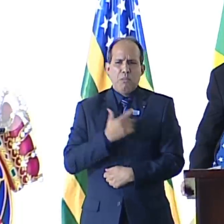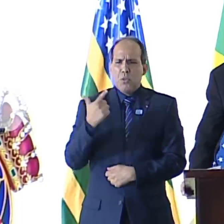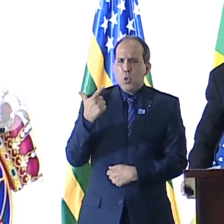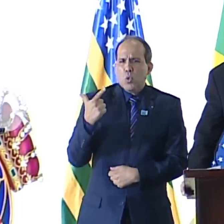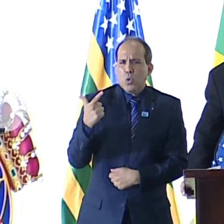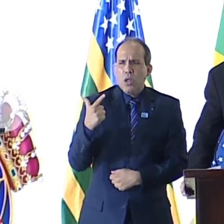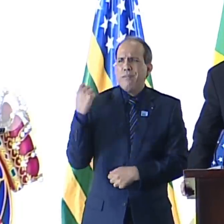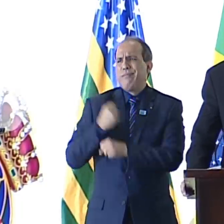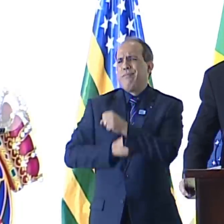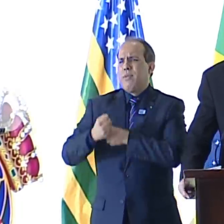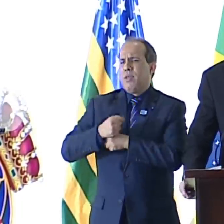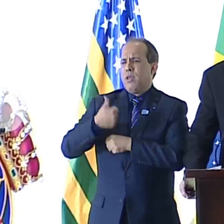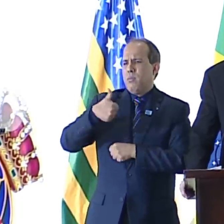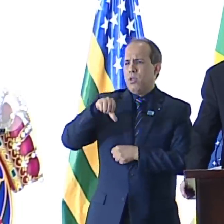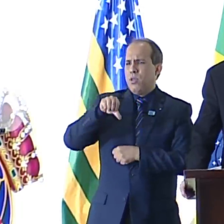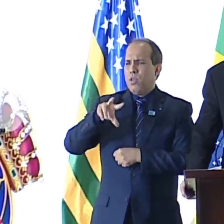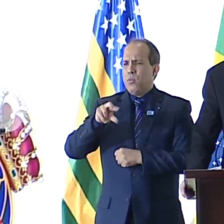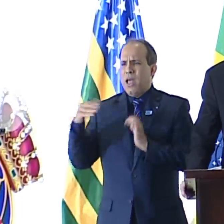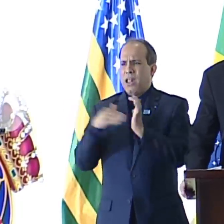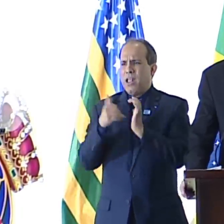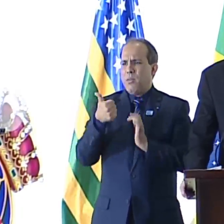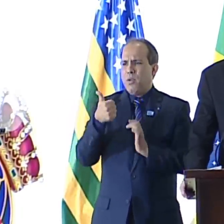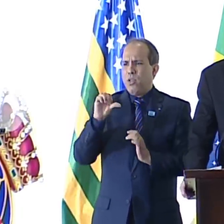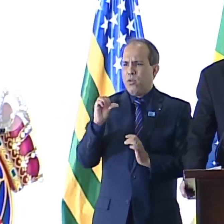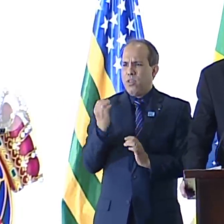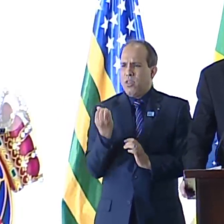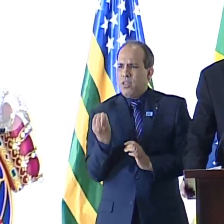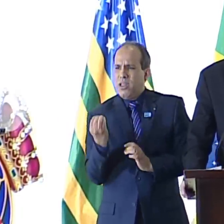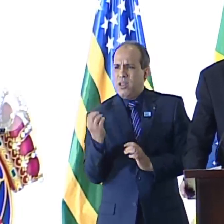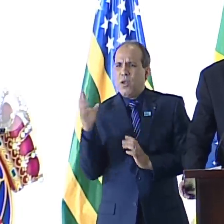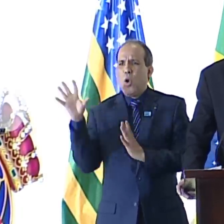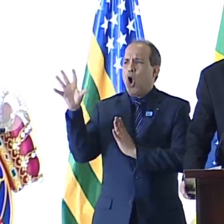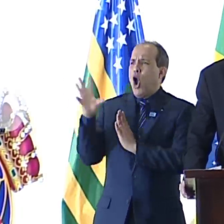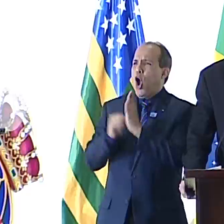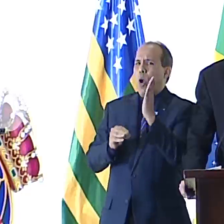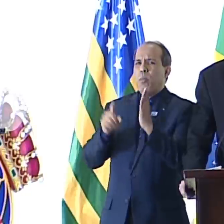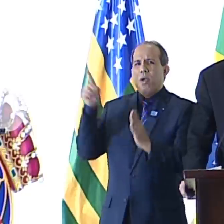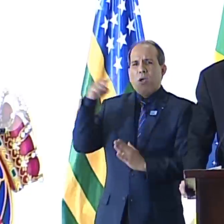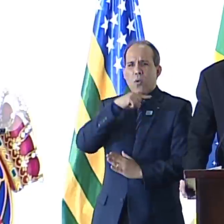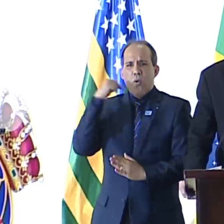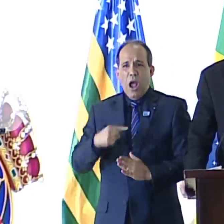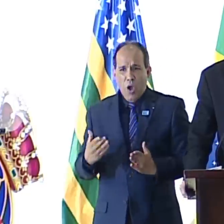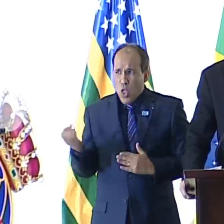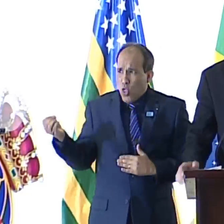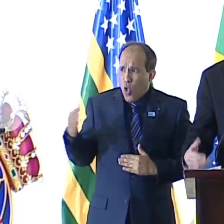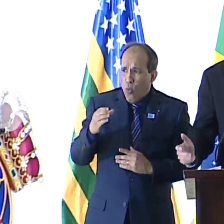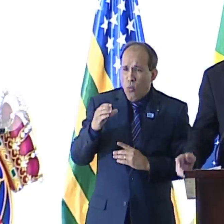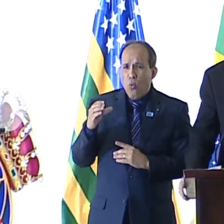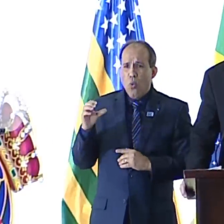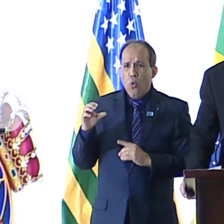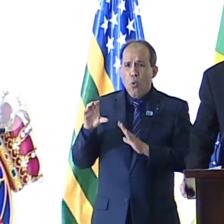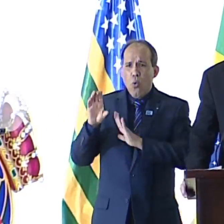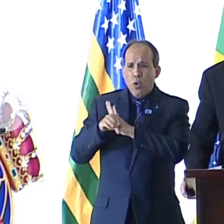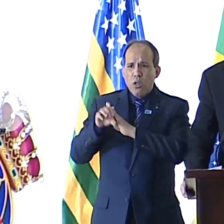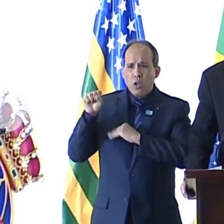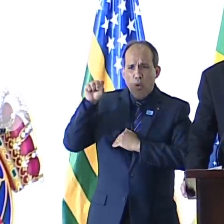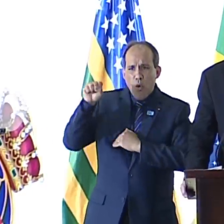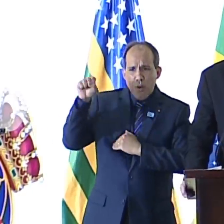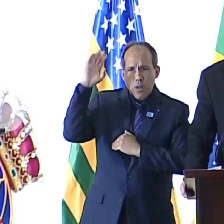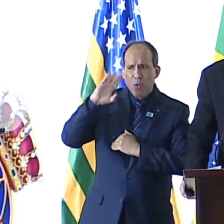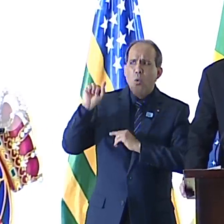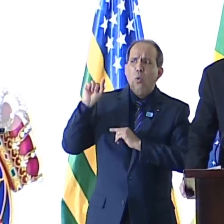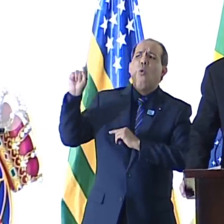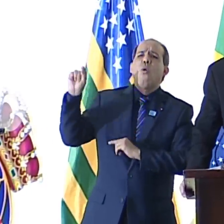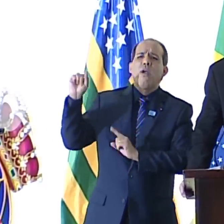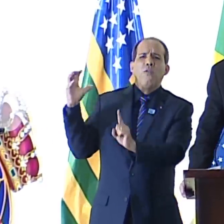época, anos 50, 60, aos desígnios de Moscou, e hoje, nesse novo conceito de comunismo brasileiro, sujeito aos desígnios, sabe-se lá